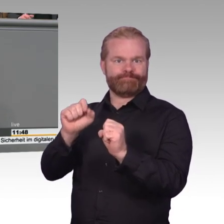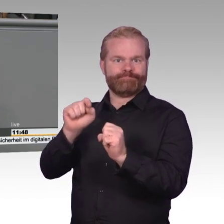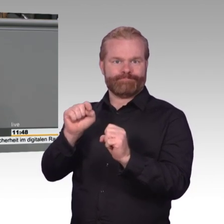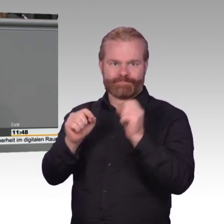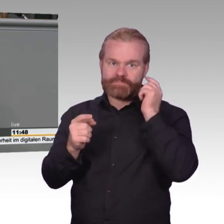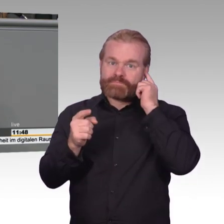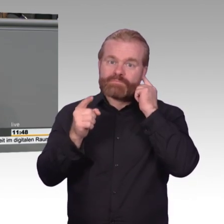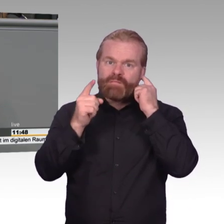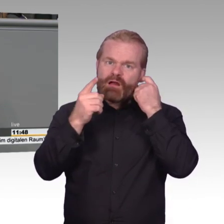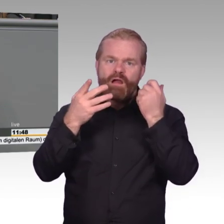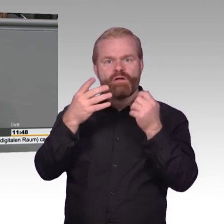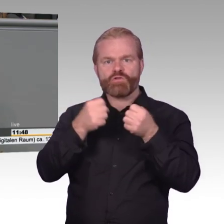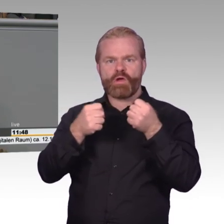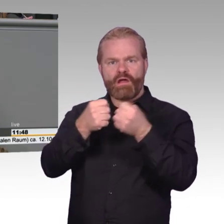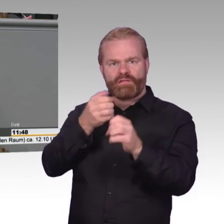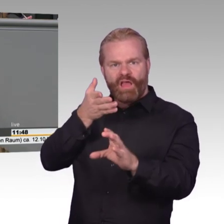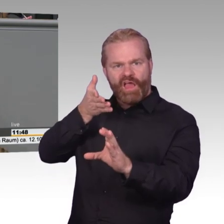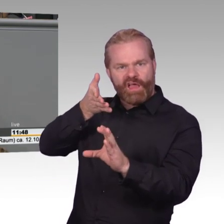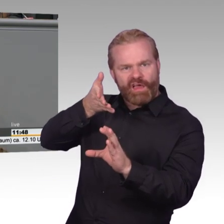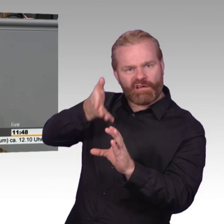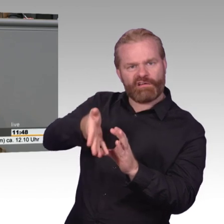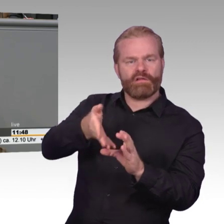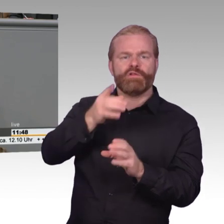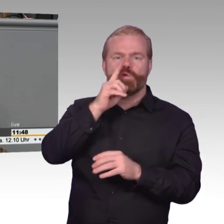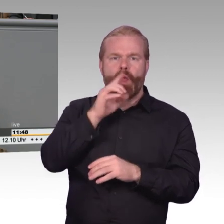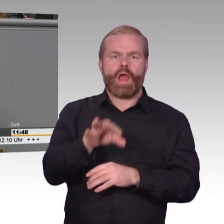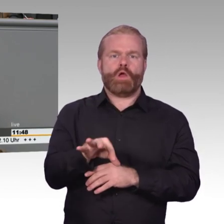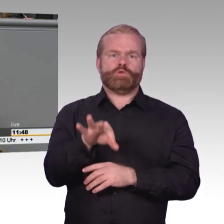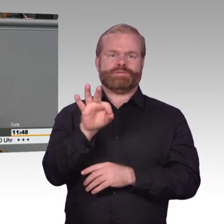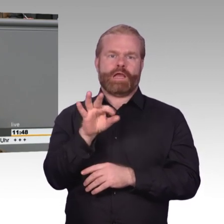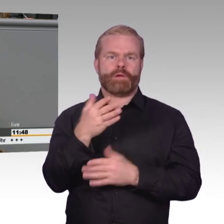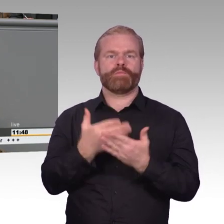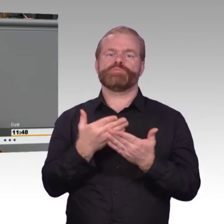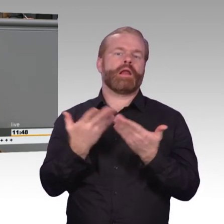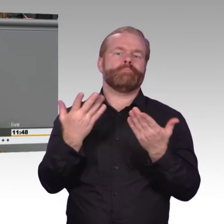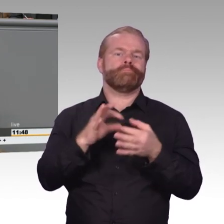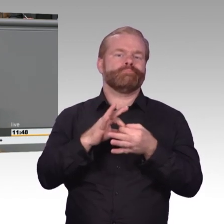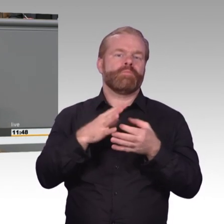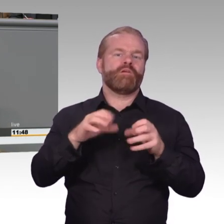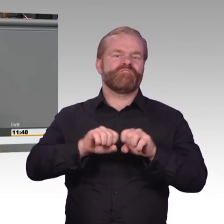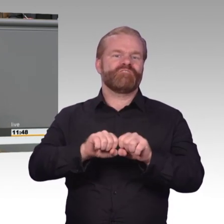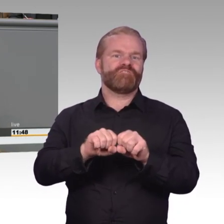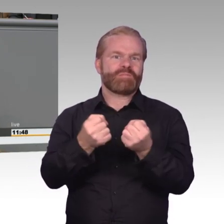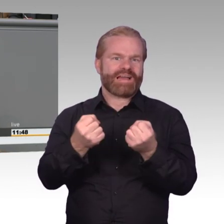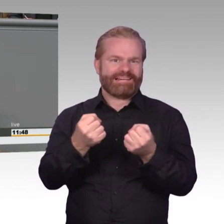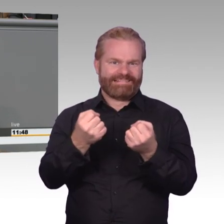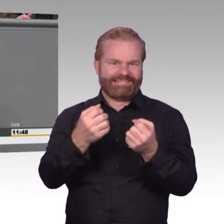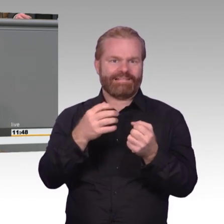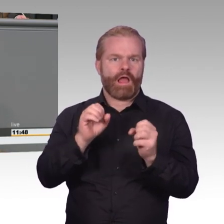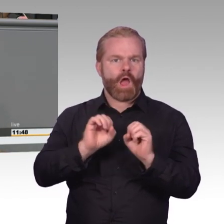der Bürgerinnen und Bürger untereinander. Um IT-Grundrecht verwirklichen zu können, braucht es